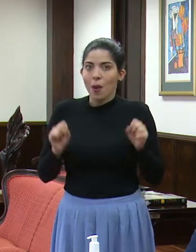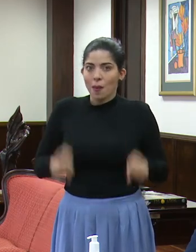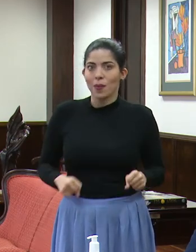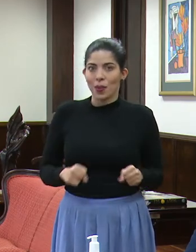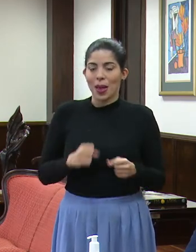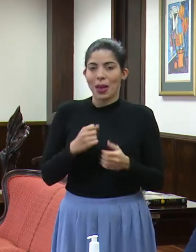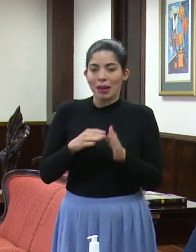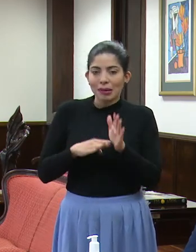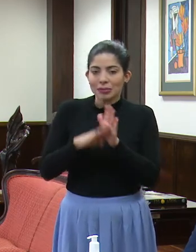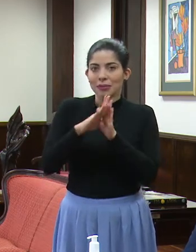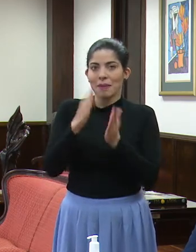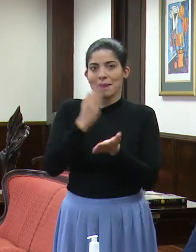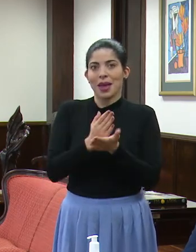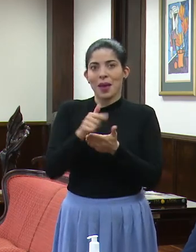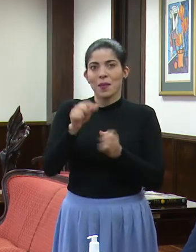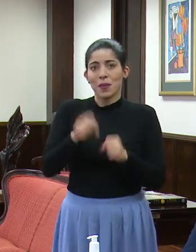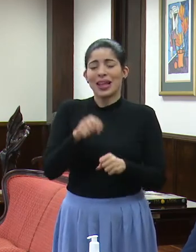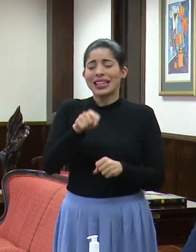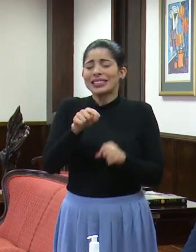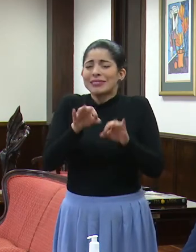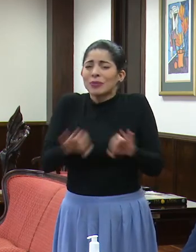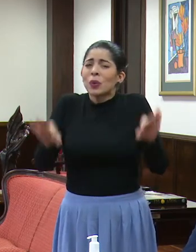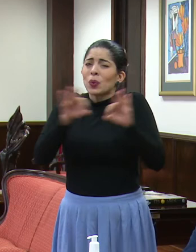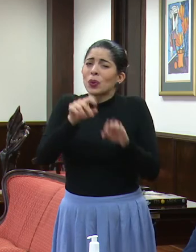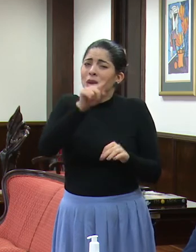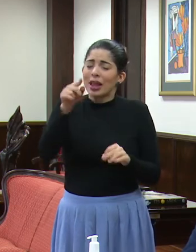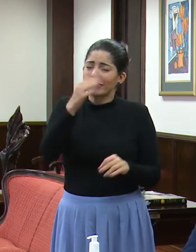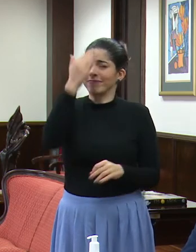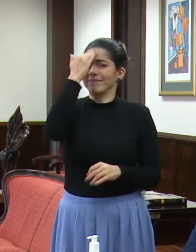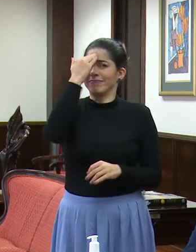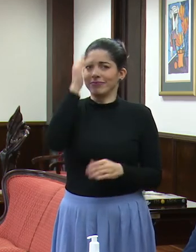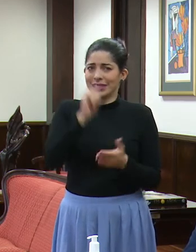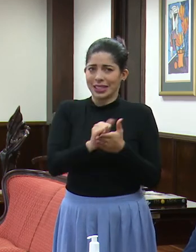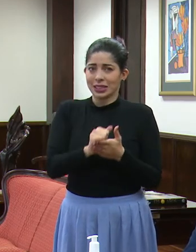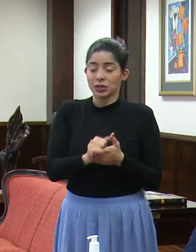detener esa curva. Eso es súper importante que lo tengamos en cuenta.